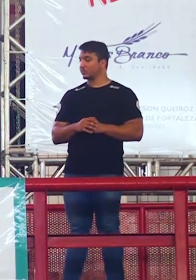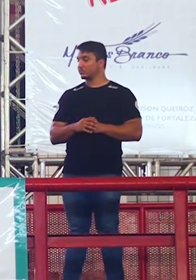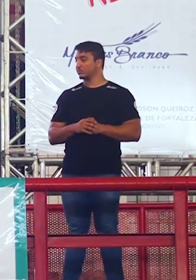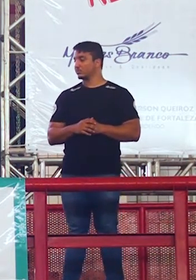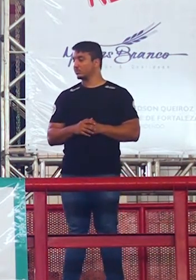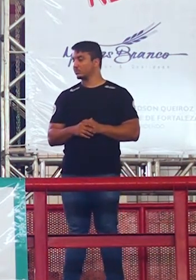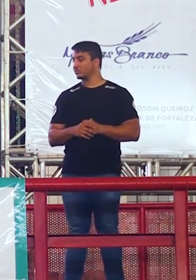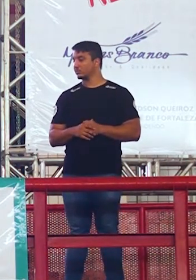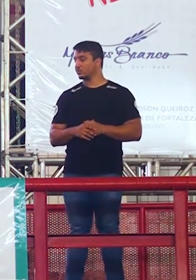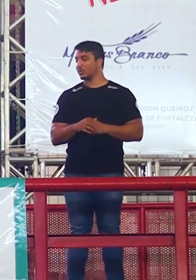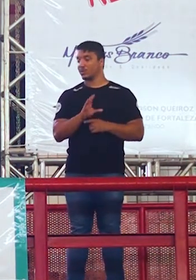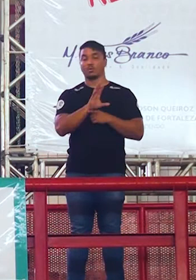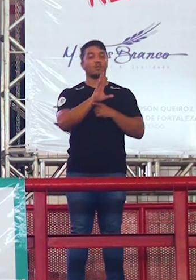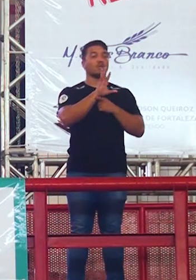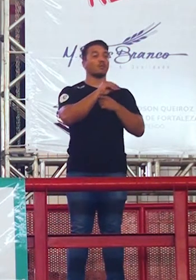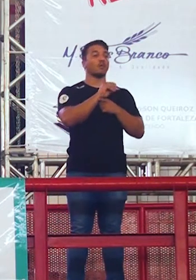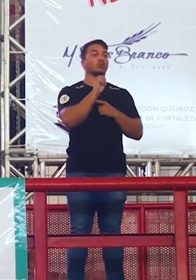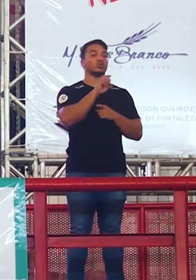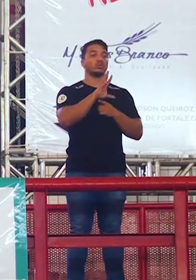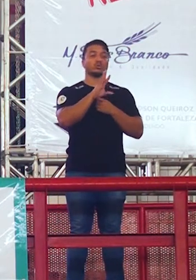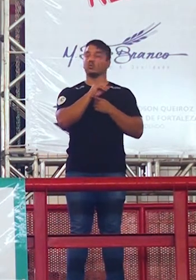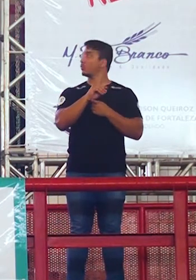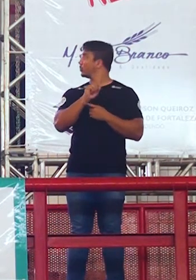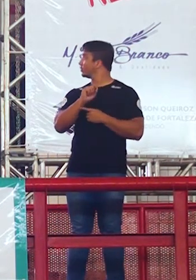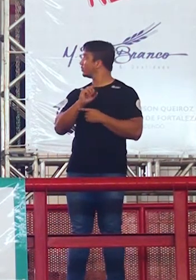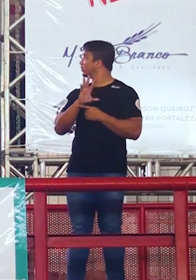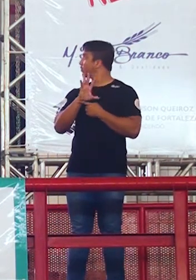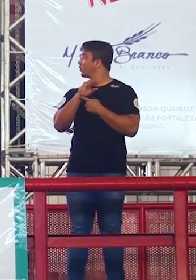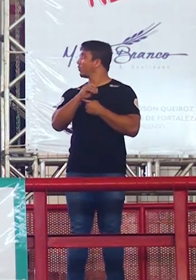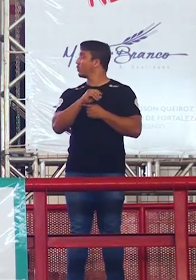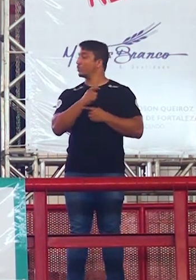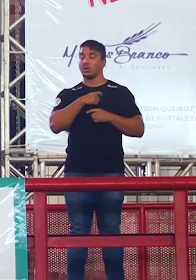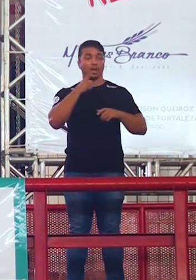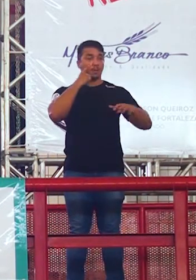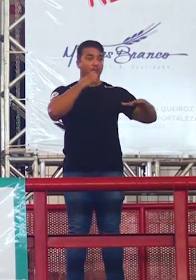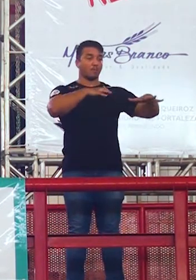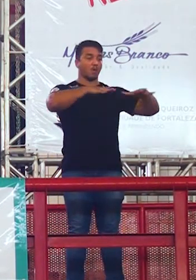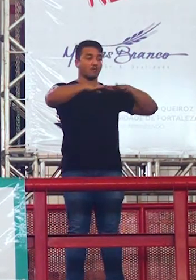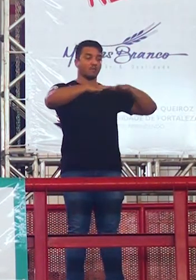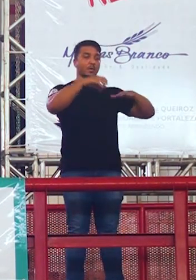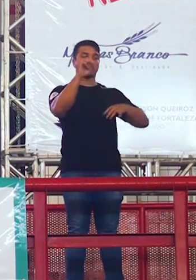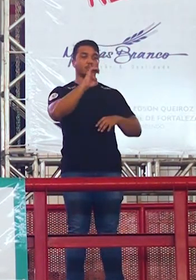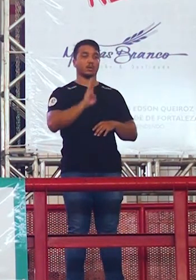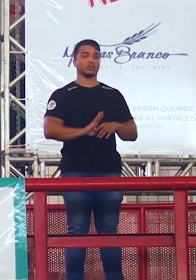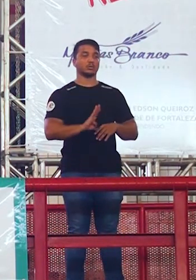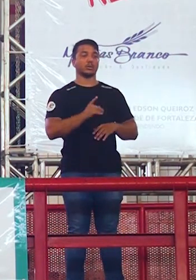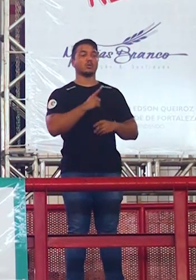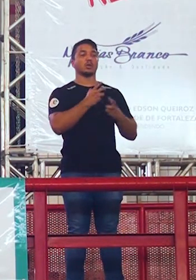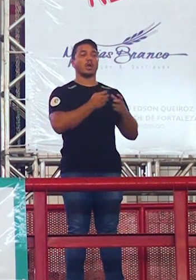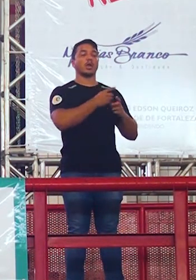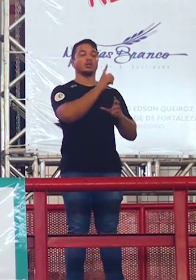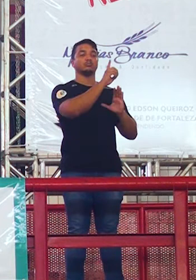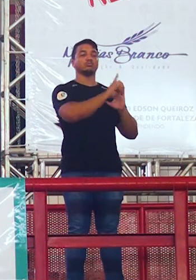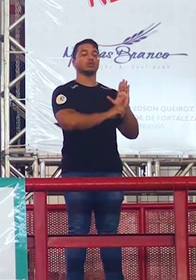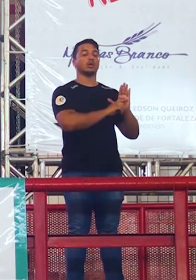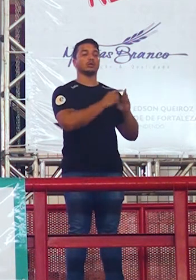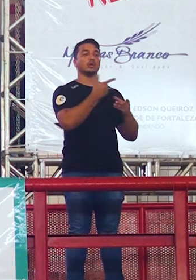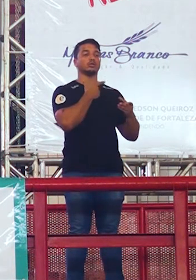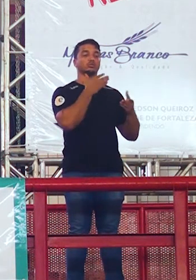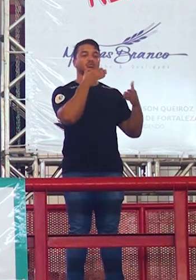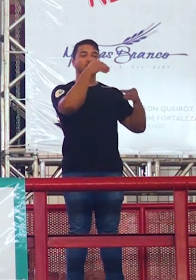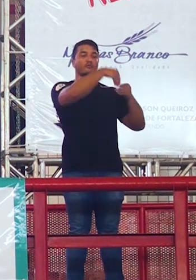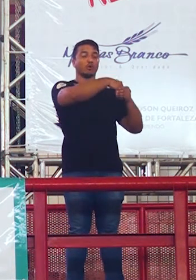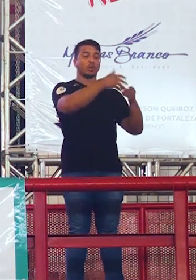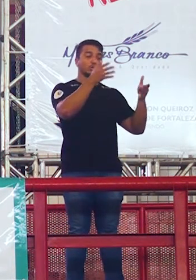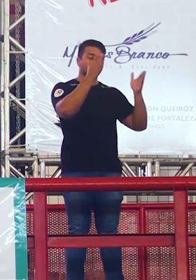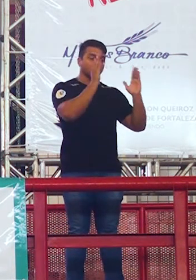Essa foto aí é uma foto histórica o movimento brasileiro pelas diretas já. uma galera